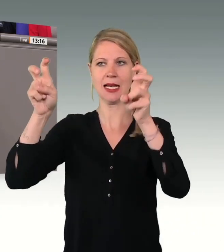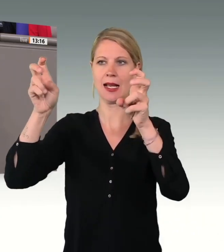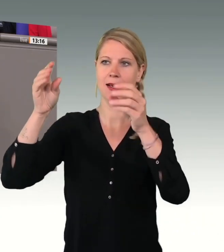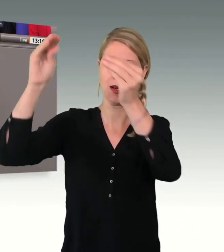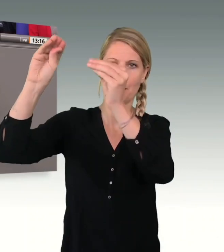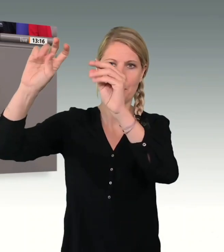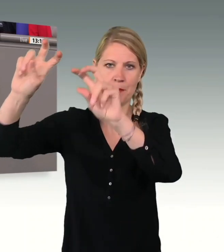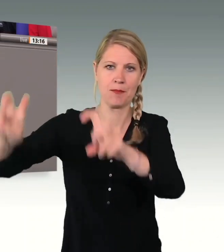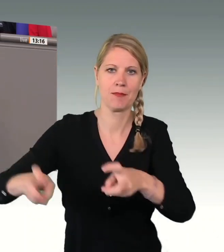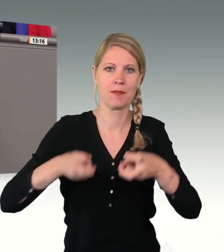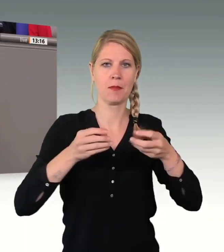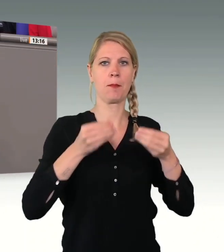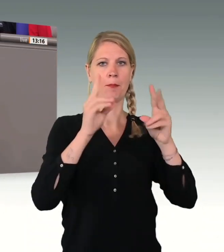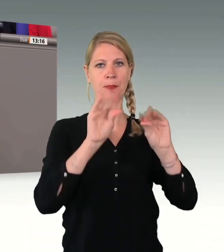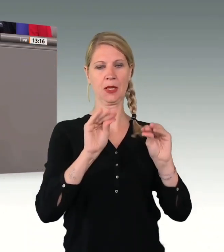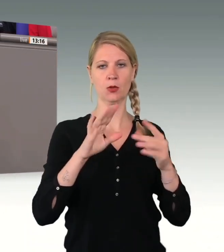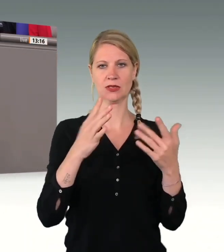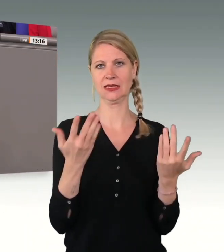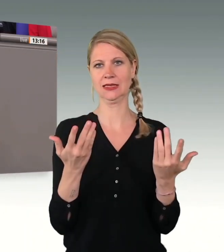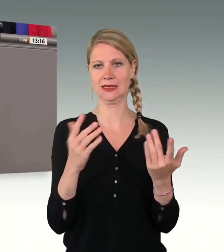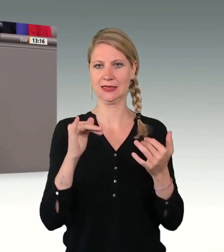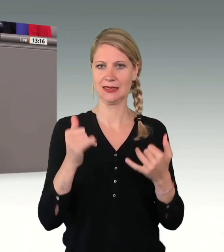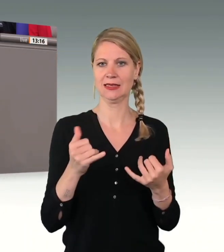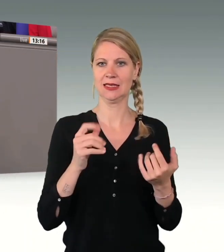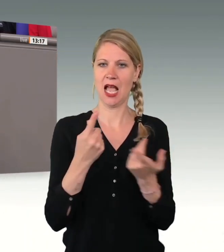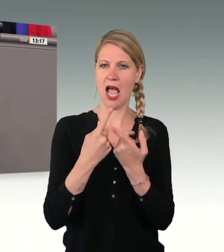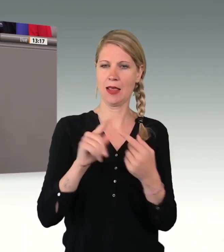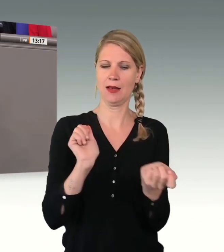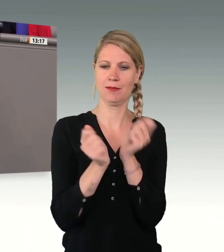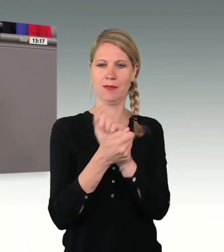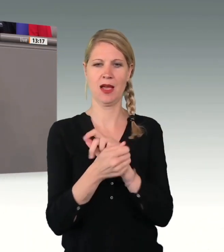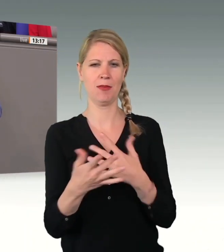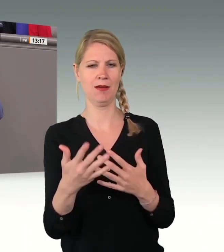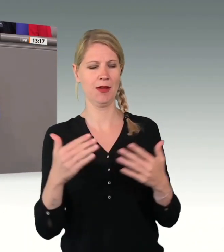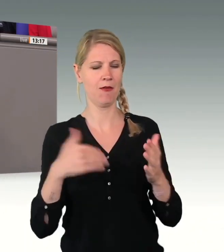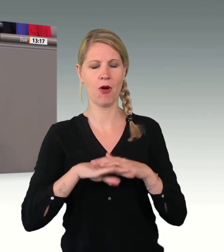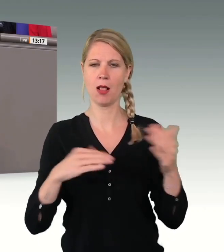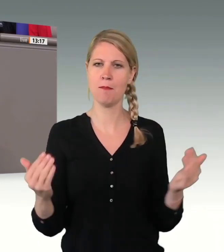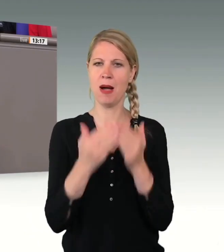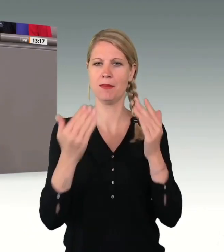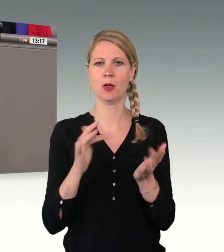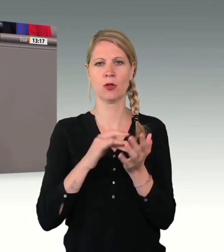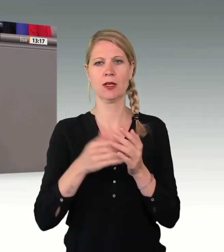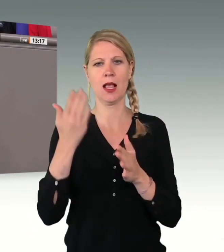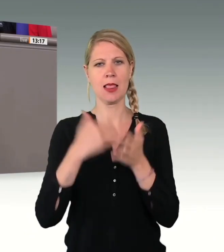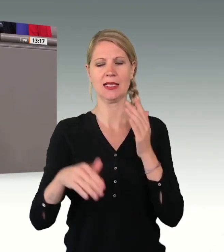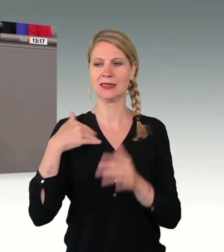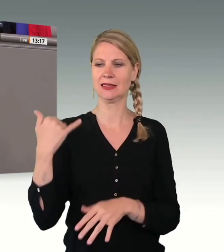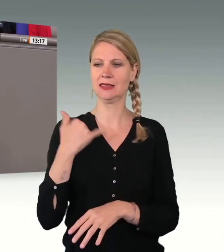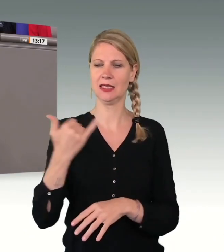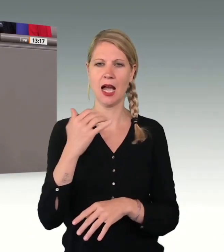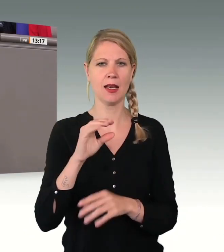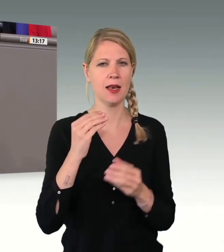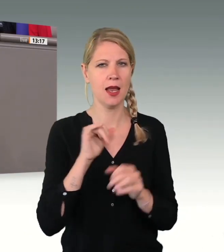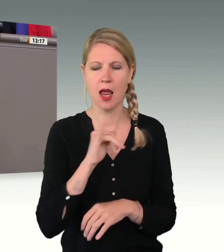selbstwidersprüchlich, weil Sie die letzten fünf Jahre im Parlament nichts anderes gemacht haben, als auf erbärmliche, inakzeptable,